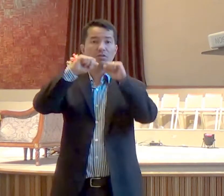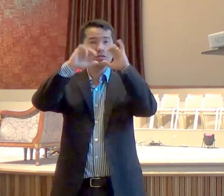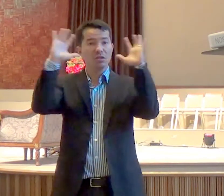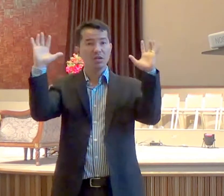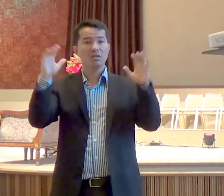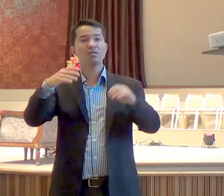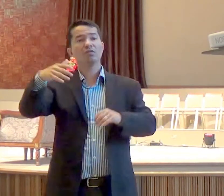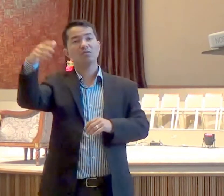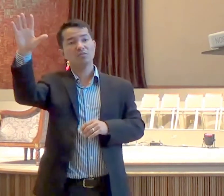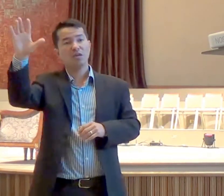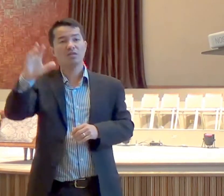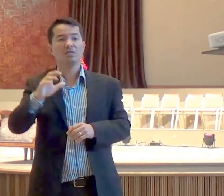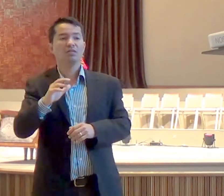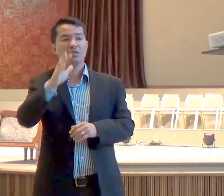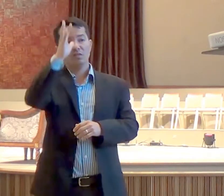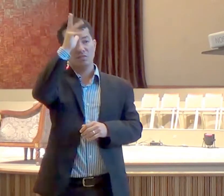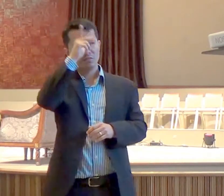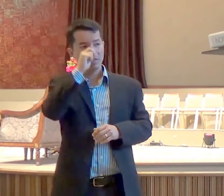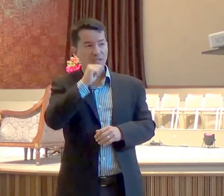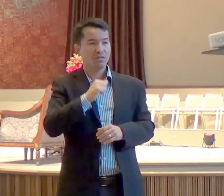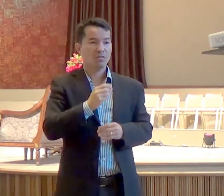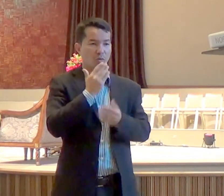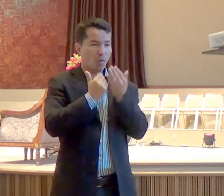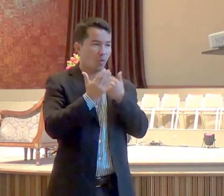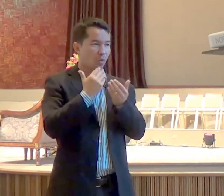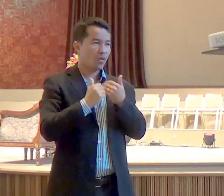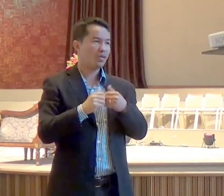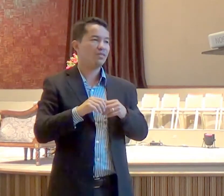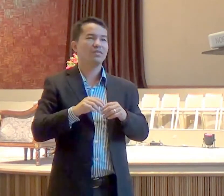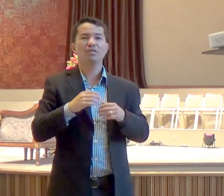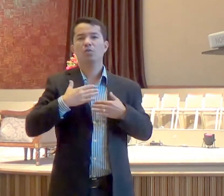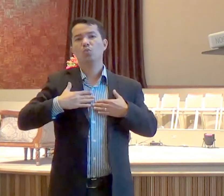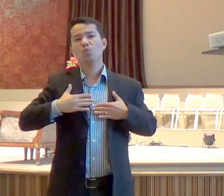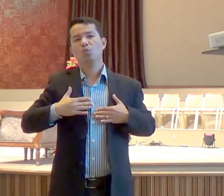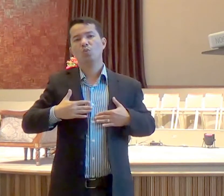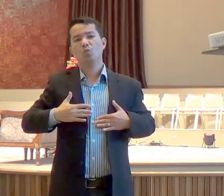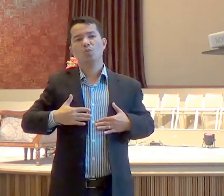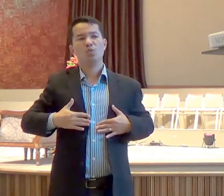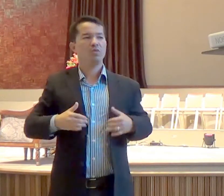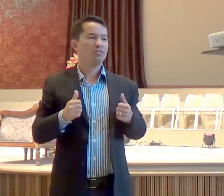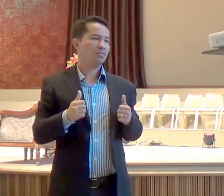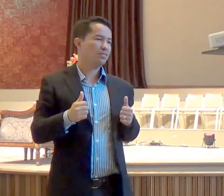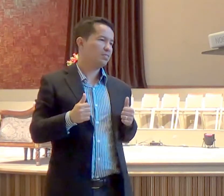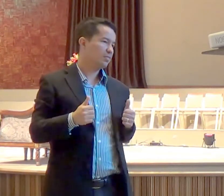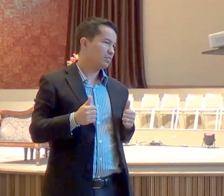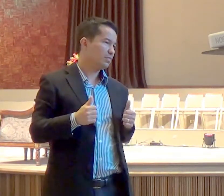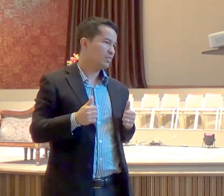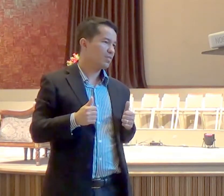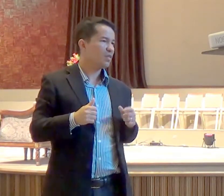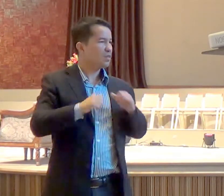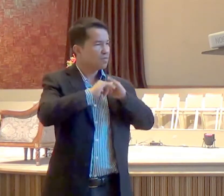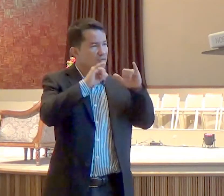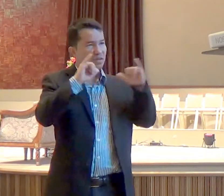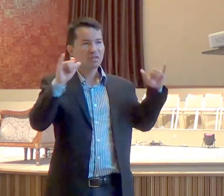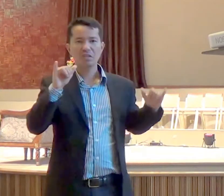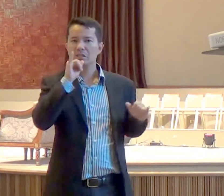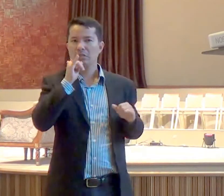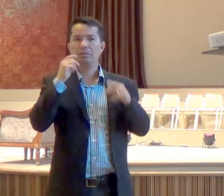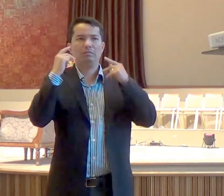com toleta, dar uma relaxada, dizer que o pregador dessa manhã foi mal